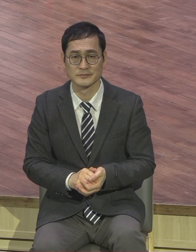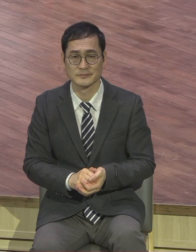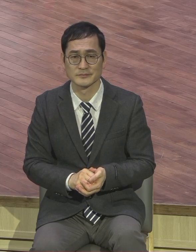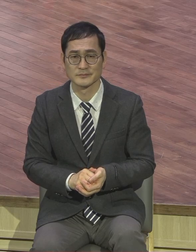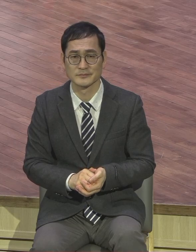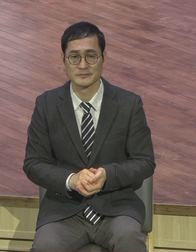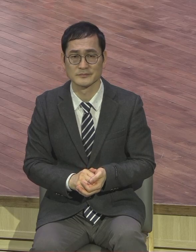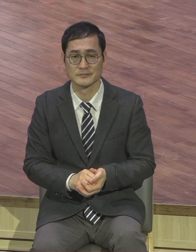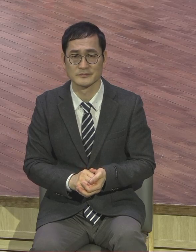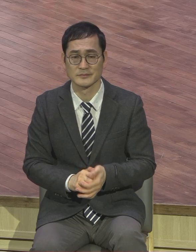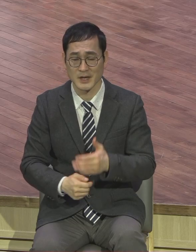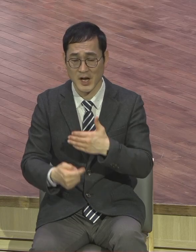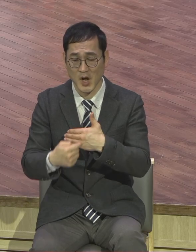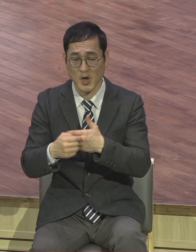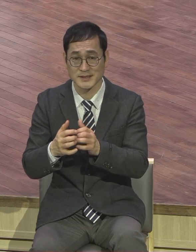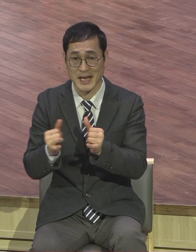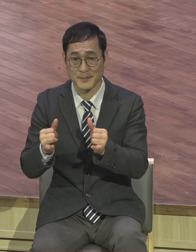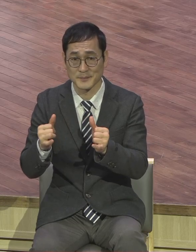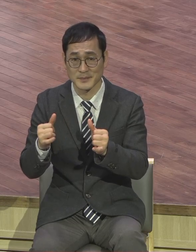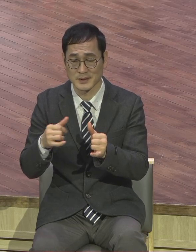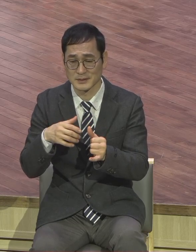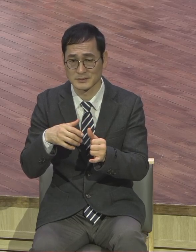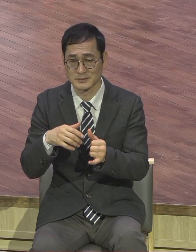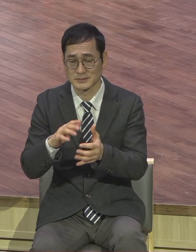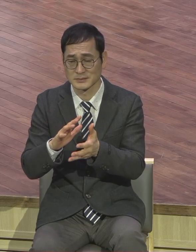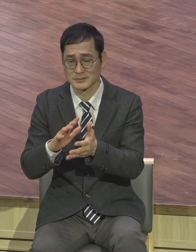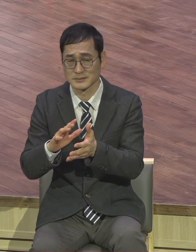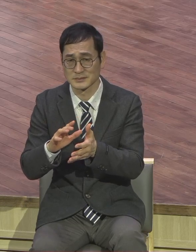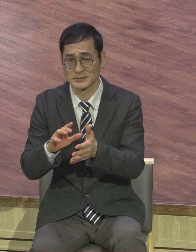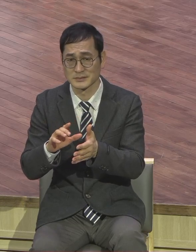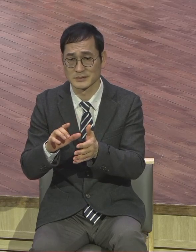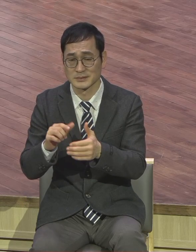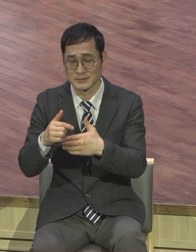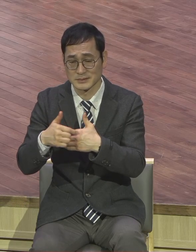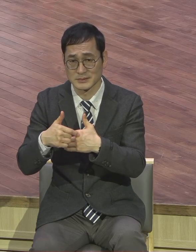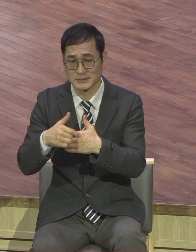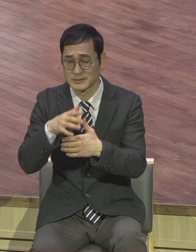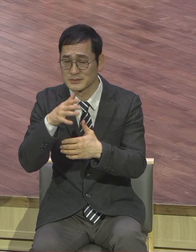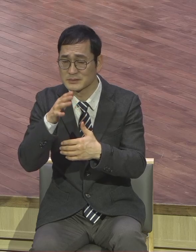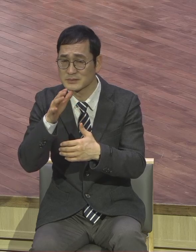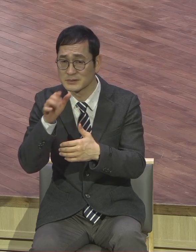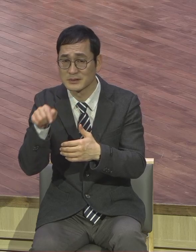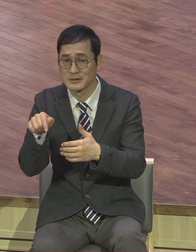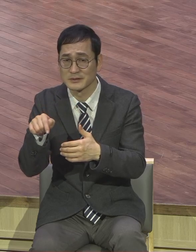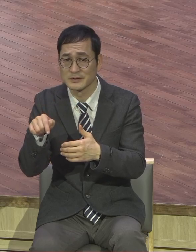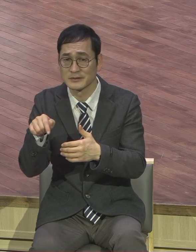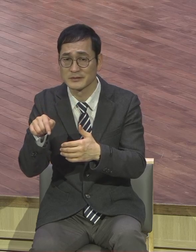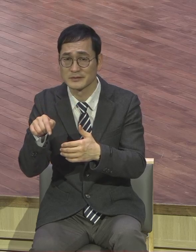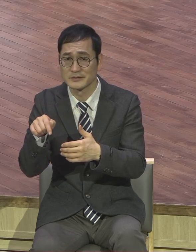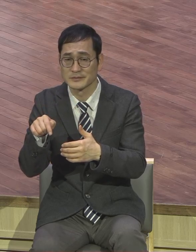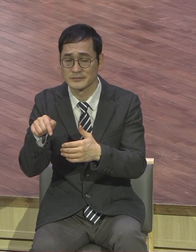속 사람은 날로 새롭도다. 그랬어요. 이게 성장하는 사람 모습이에요. 계속 성장하는 사람.